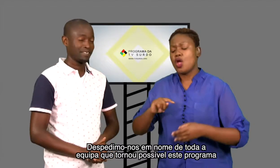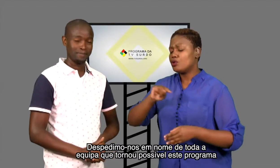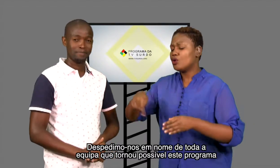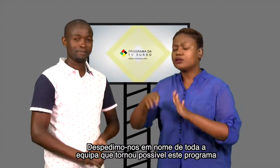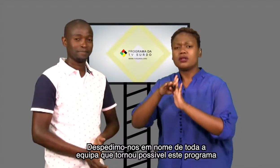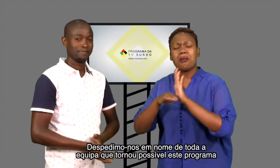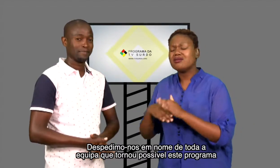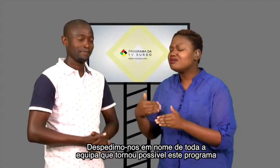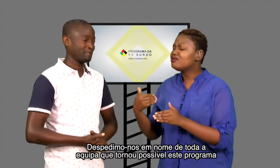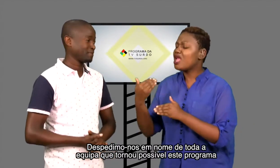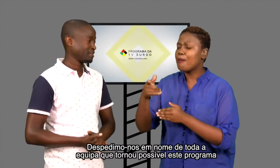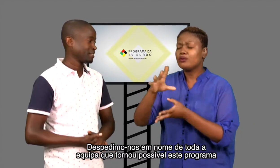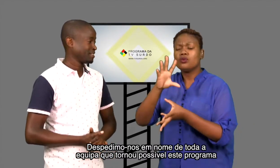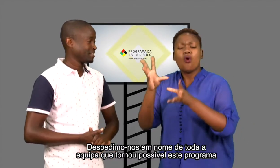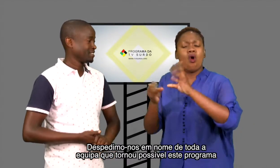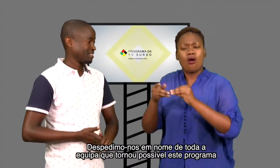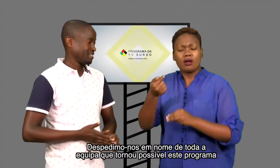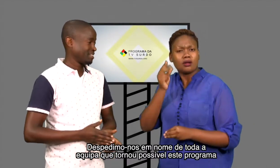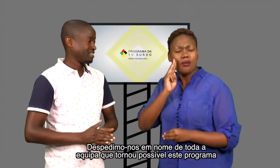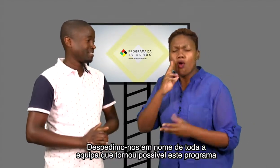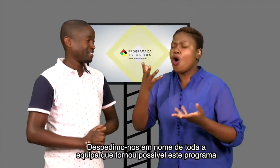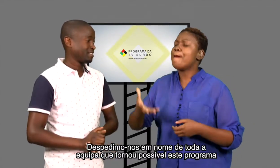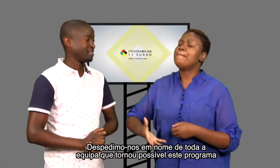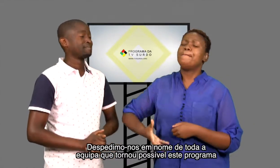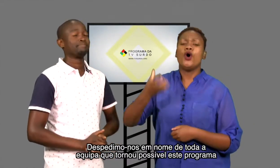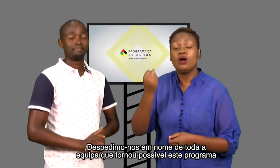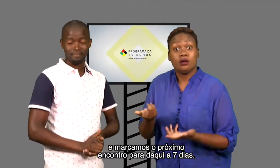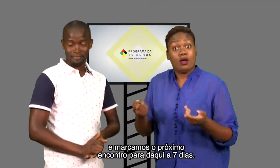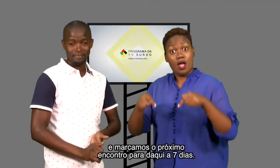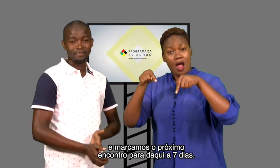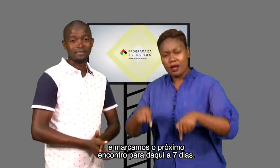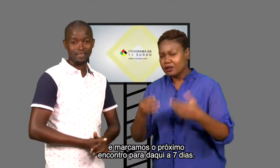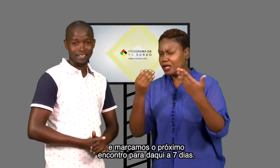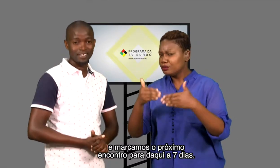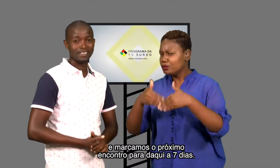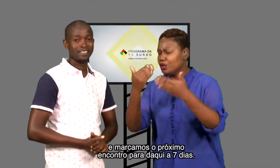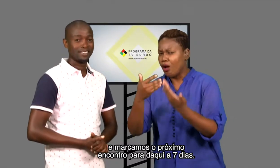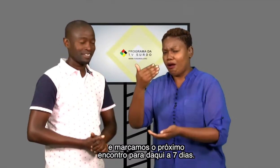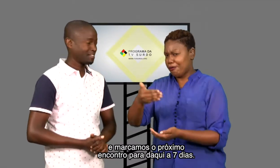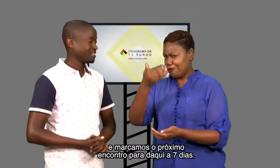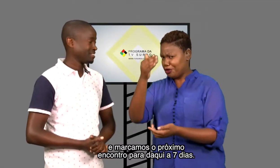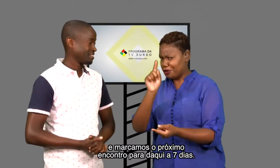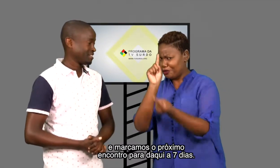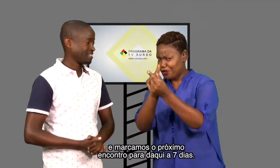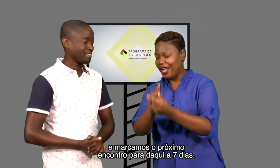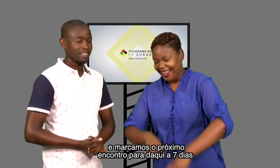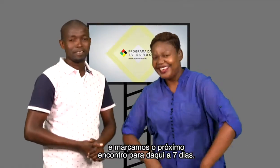Despedimos-nos, em nome de toda a equipe, que tornou possível, este programa, e marcamos o próximo encontro, para